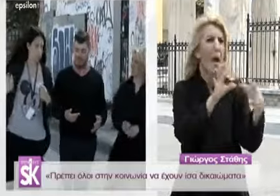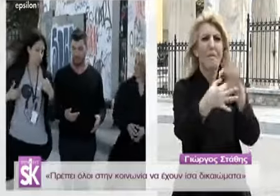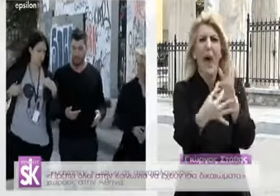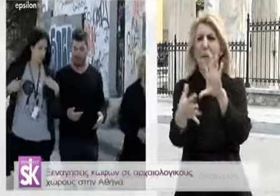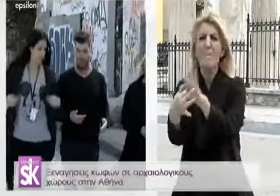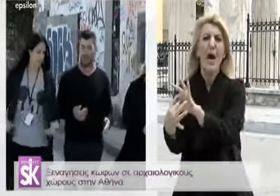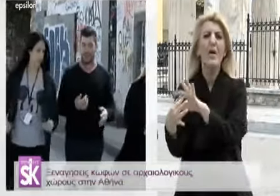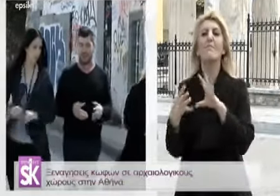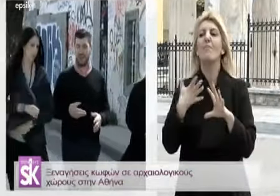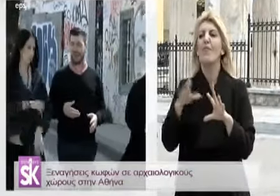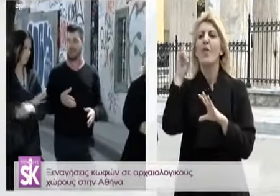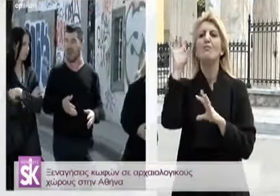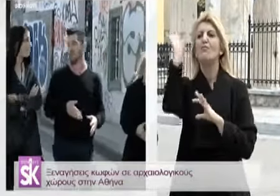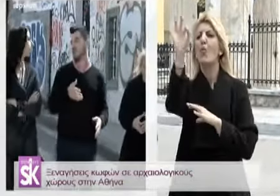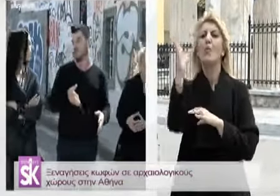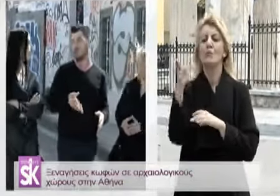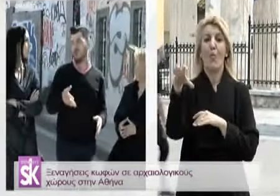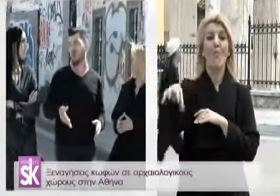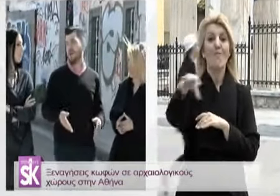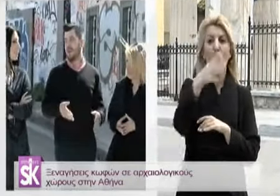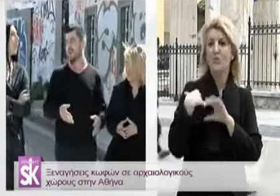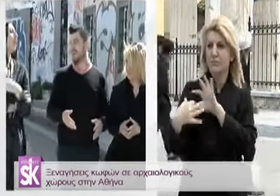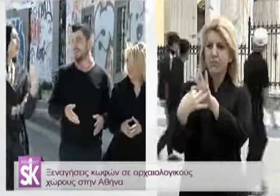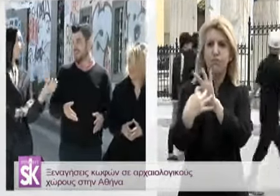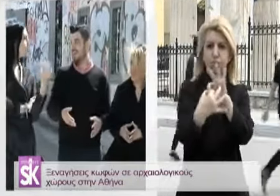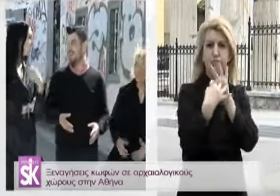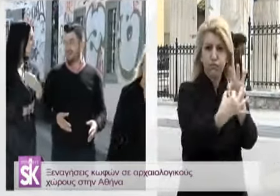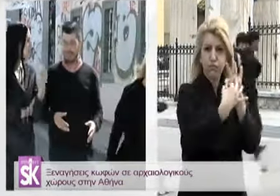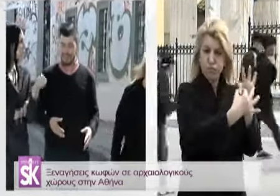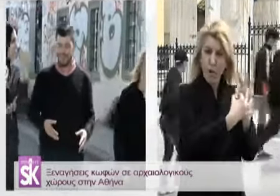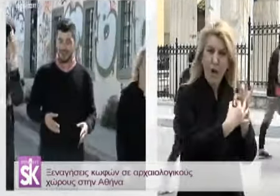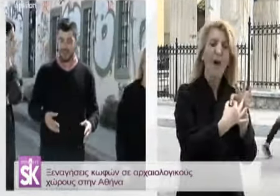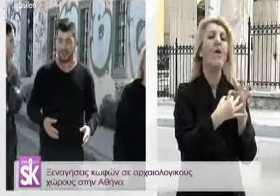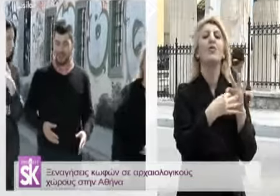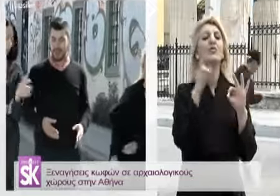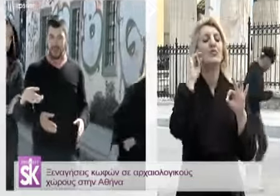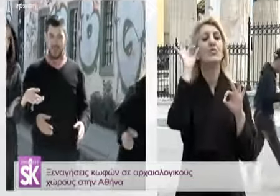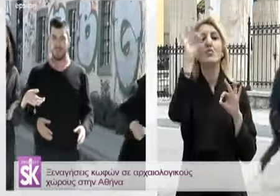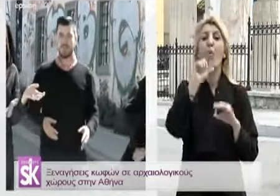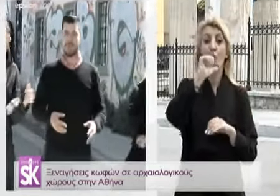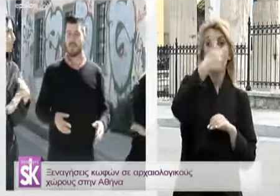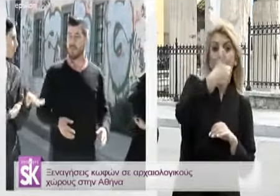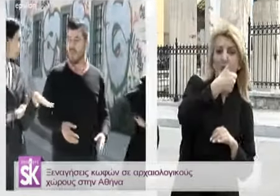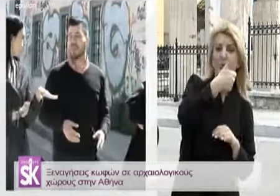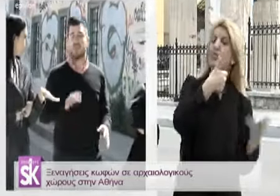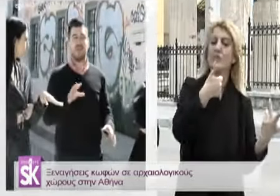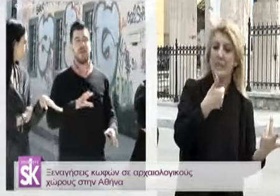ενημερώσουμε και να αποκτήσουμε συνεργασίες με πάρα πολλούς φορείς ώστε